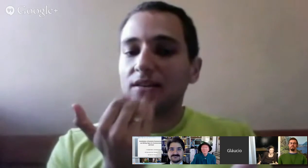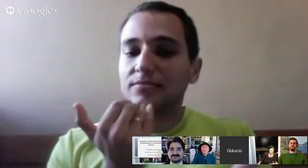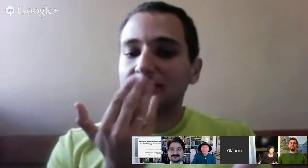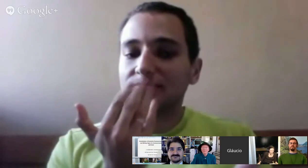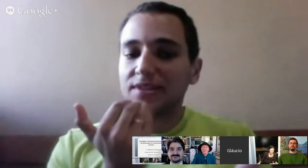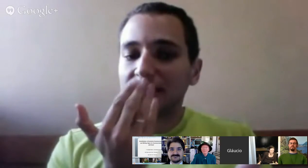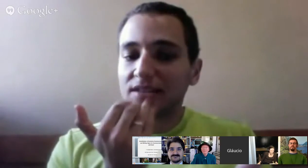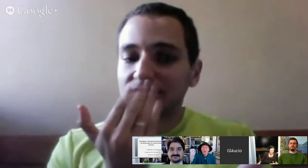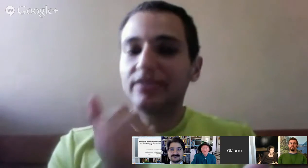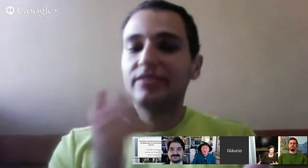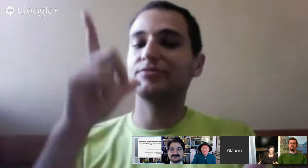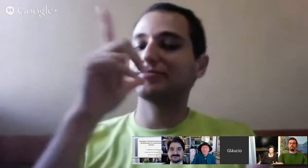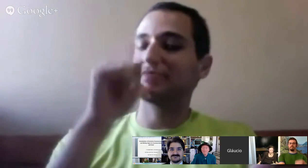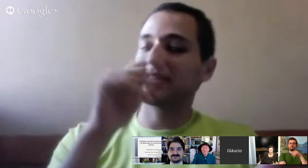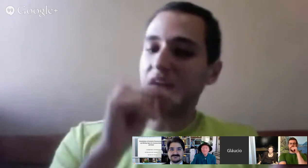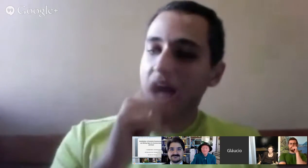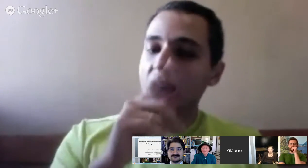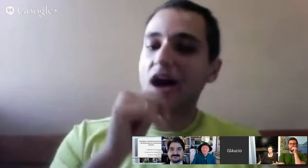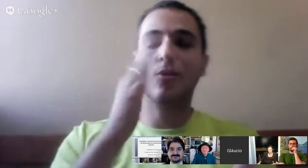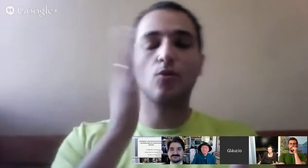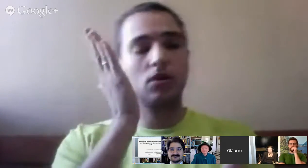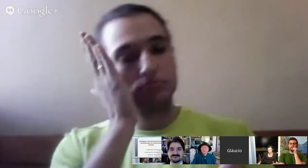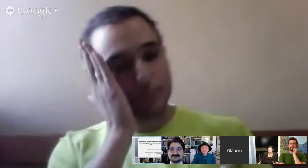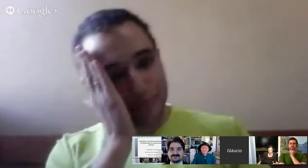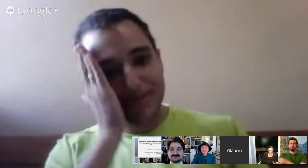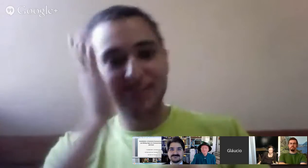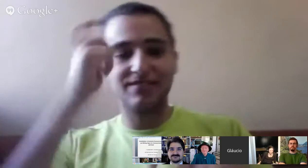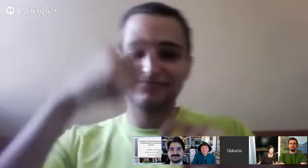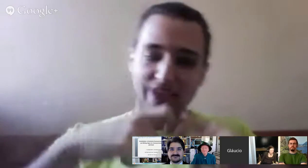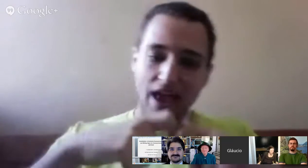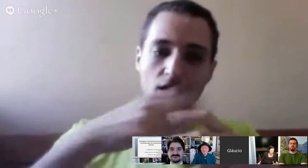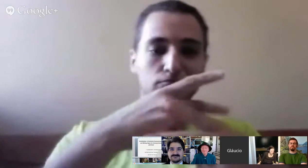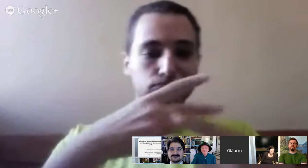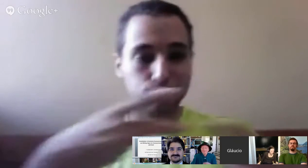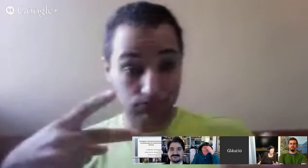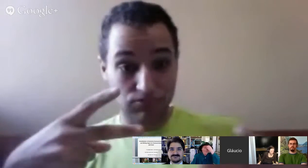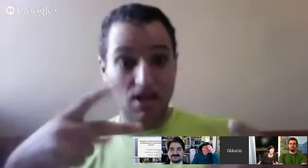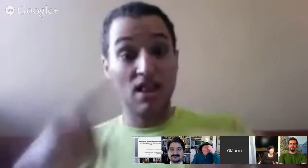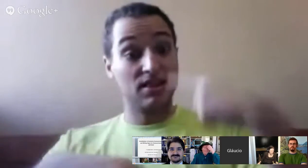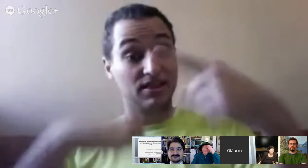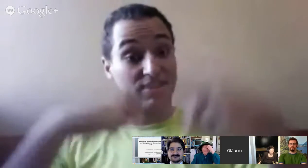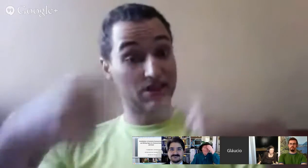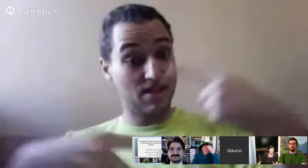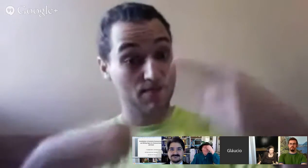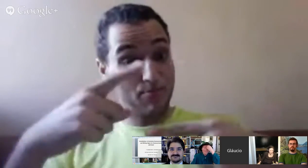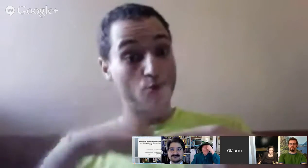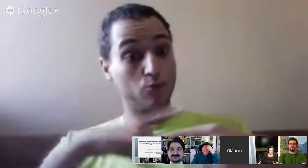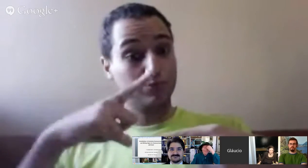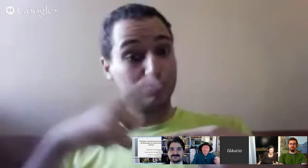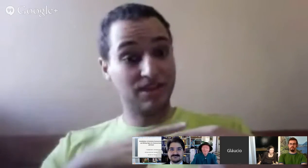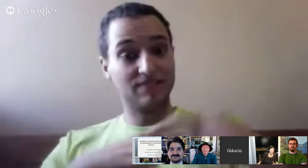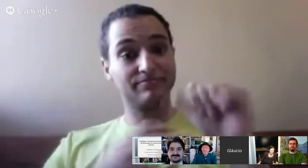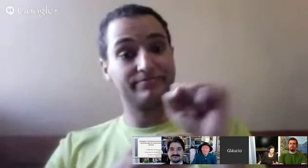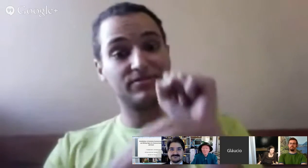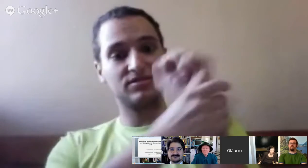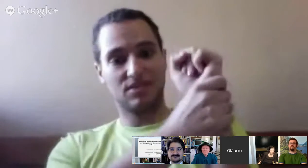Algumas delas relacionadas à fisiologia, por exemplo, respiração, comida, água,